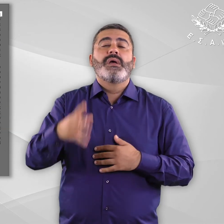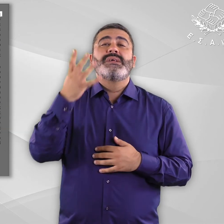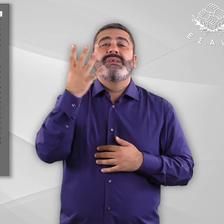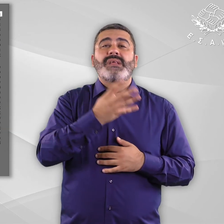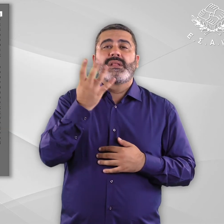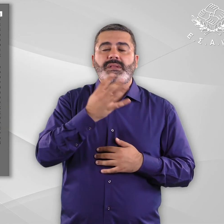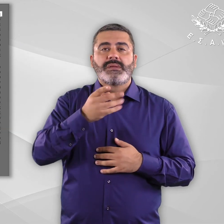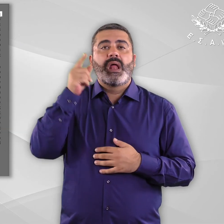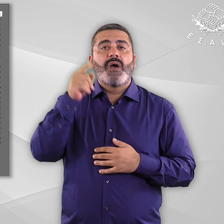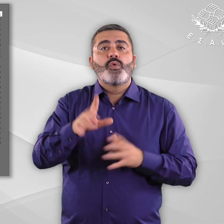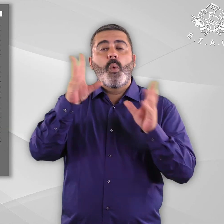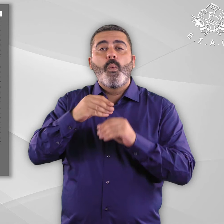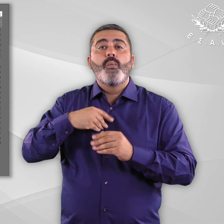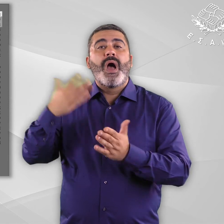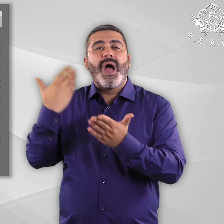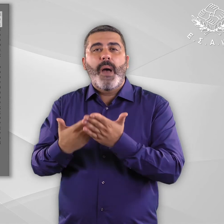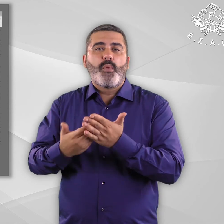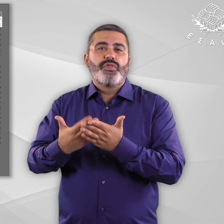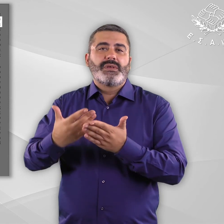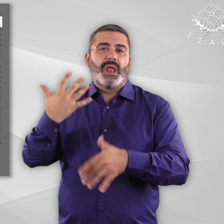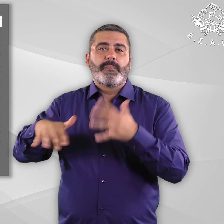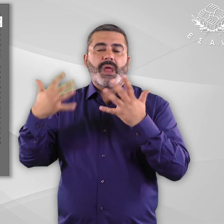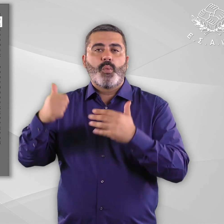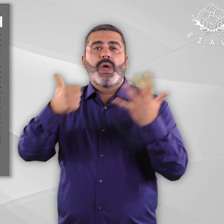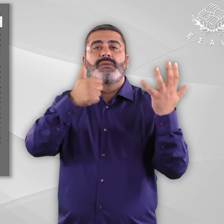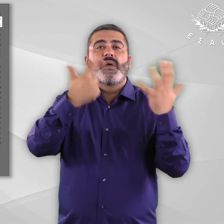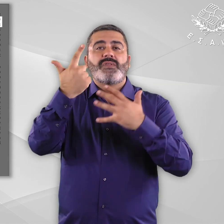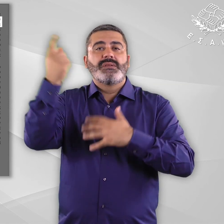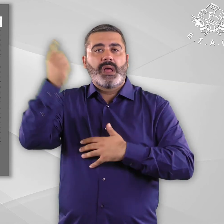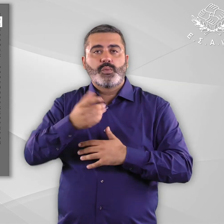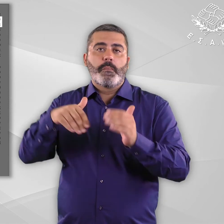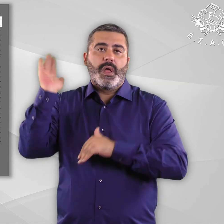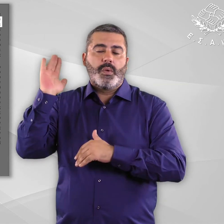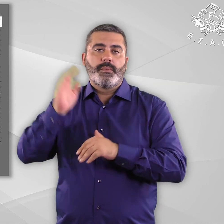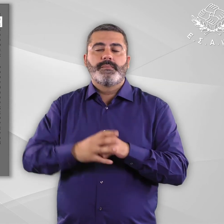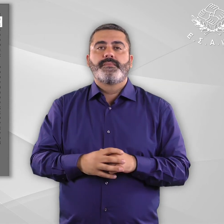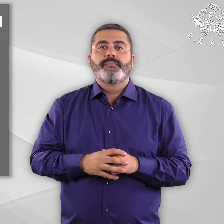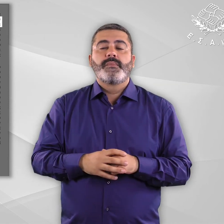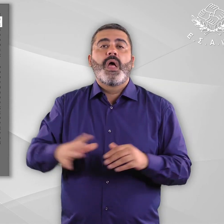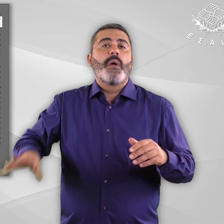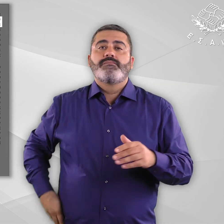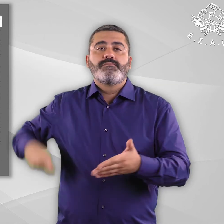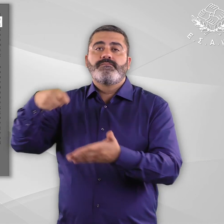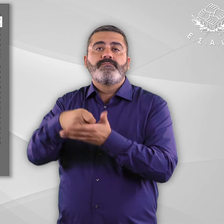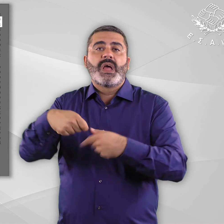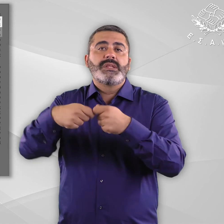67% και άνω. Η απαλλαγή από την καταβολή αντιτίμου αφορά επίσης και έναν συνοδό του ατόμου με αναπηρία.